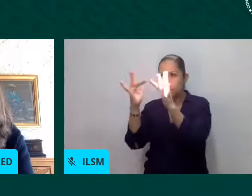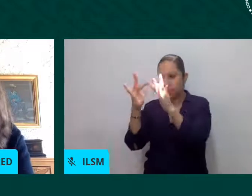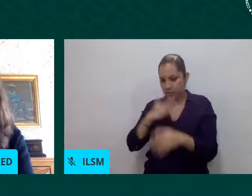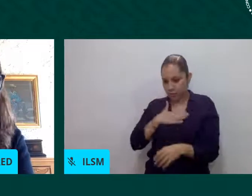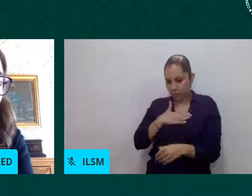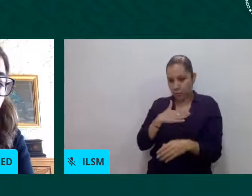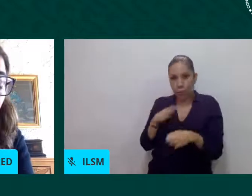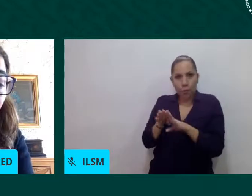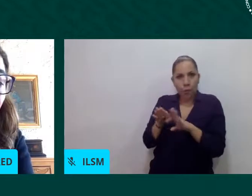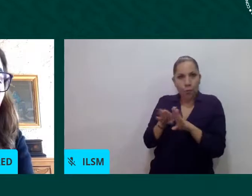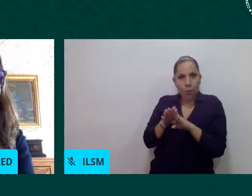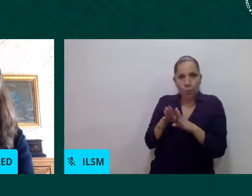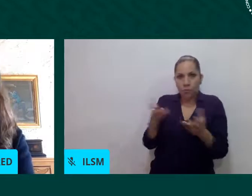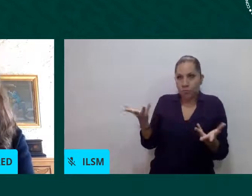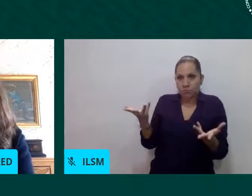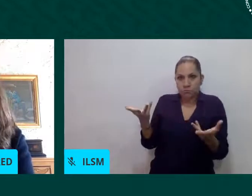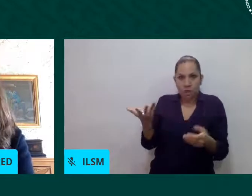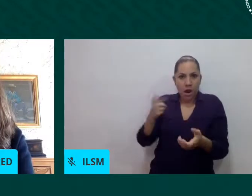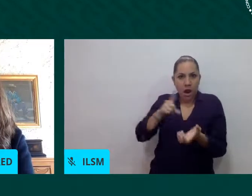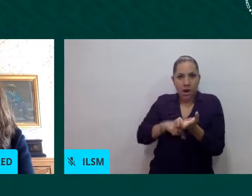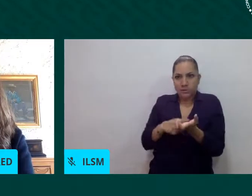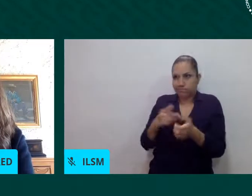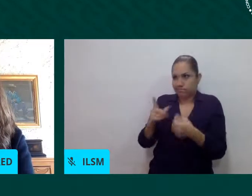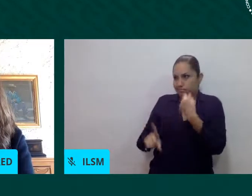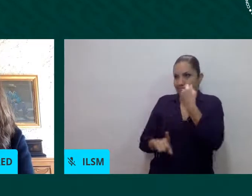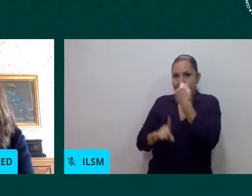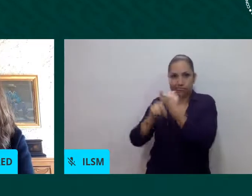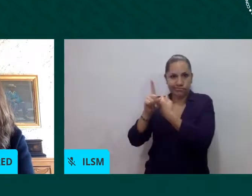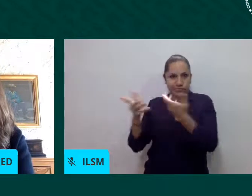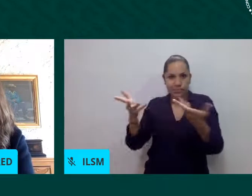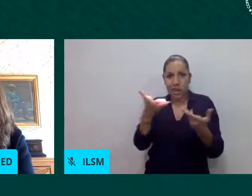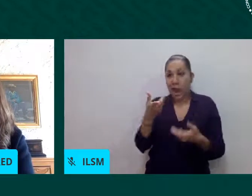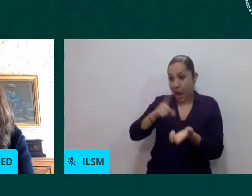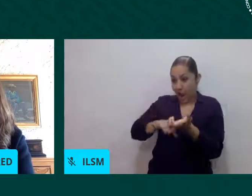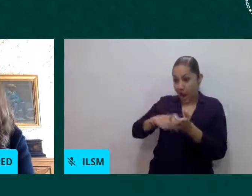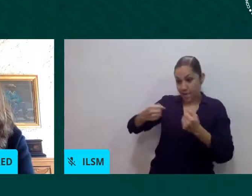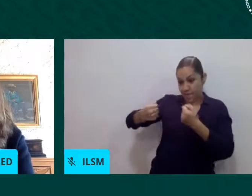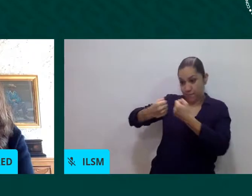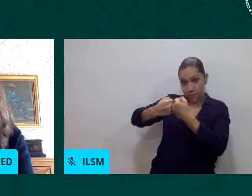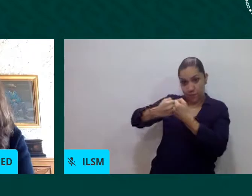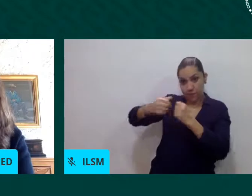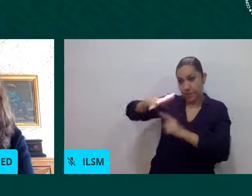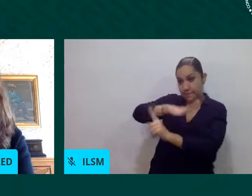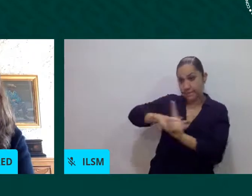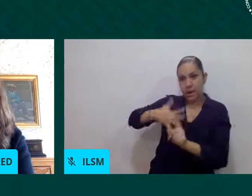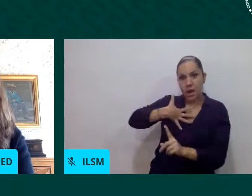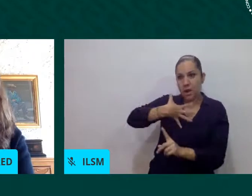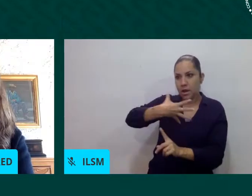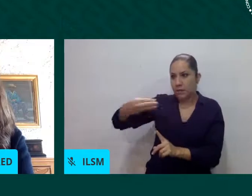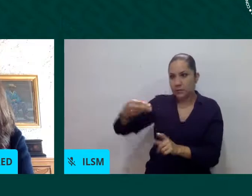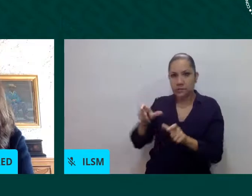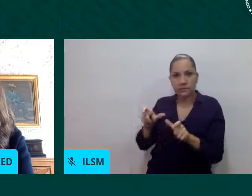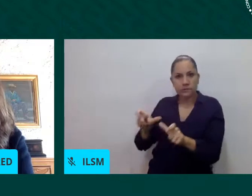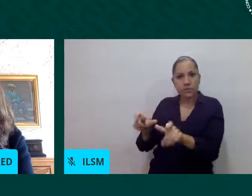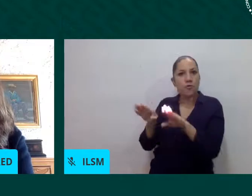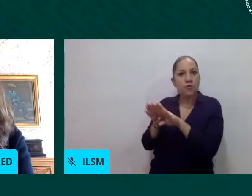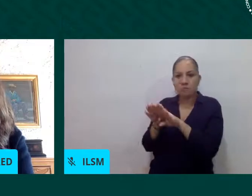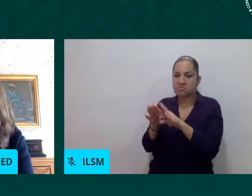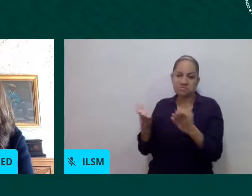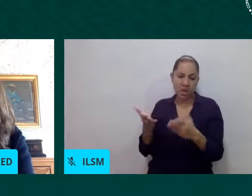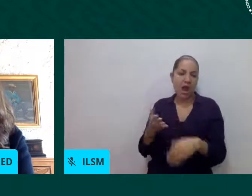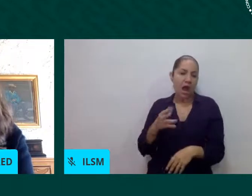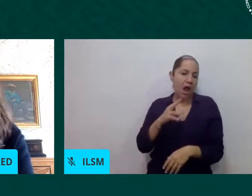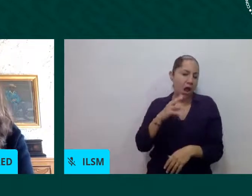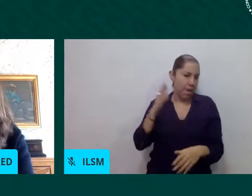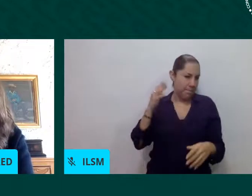fronterizas. Y frecuentemente las personas en situación de movilidad humana son violentadas, especialmente las mujeres, las niñas y